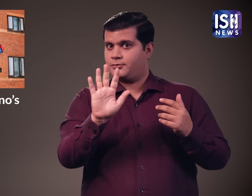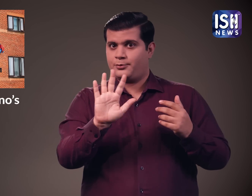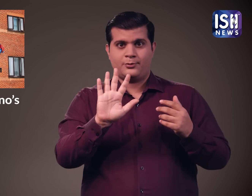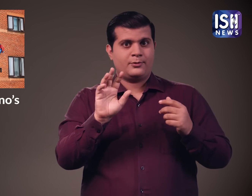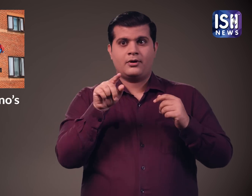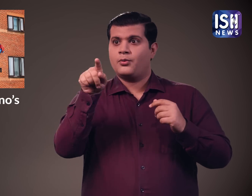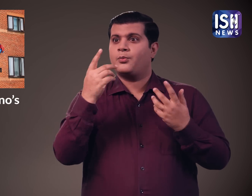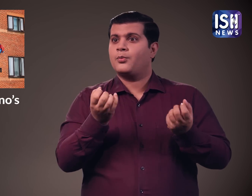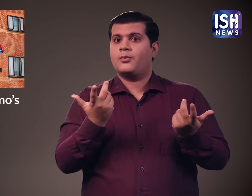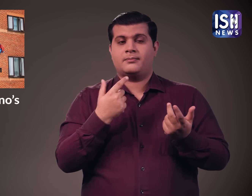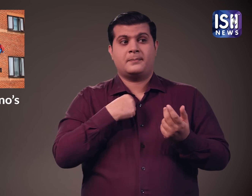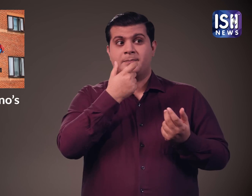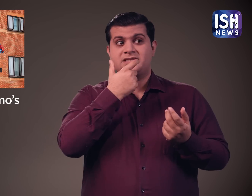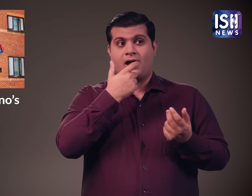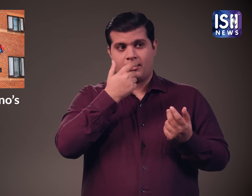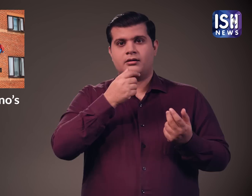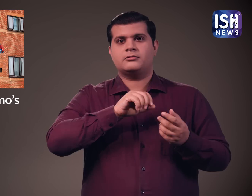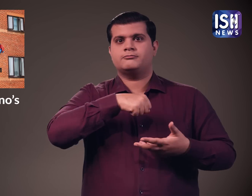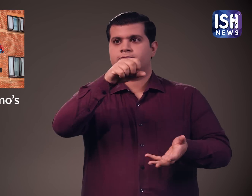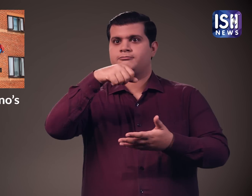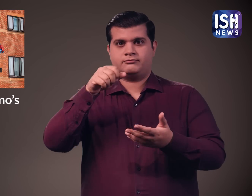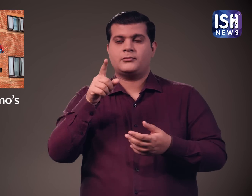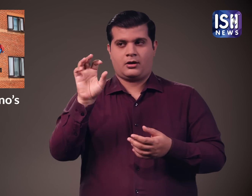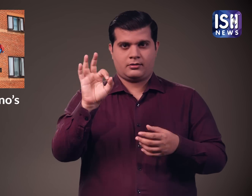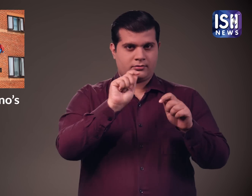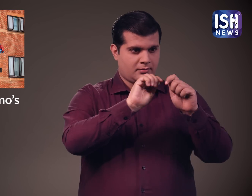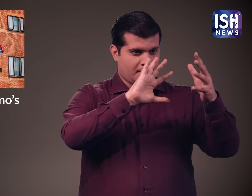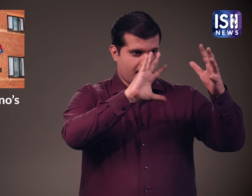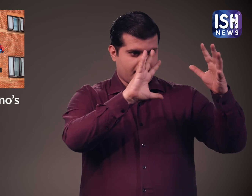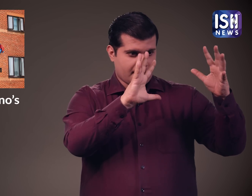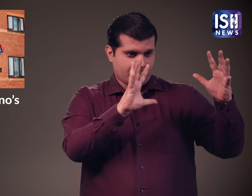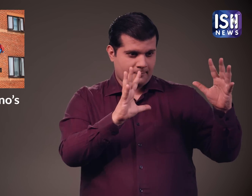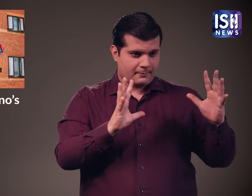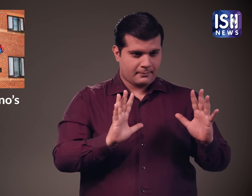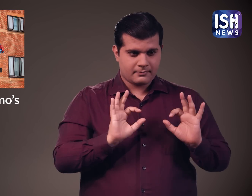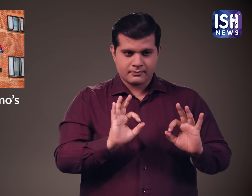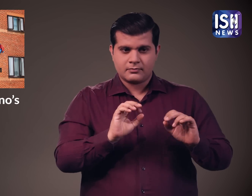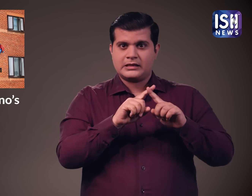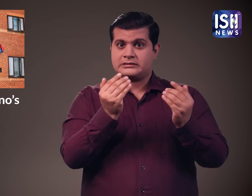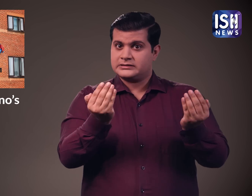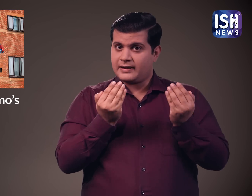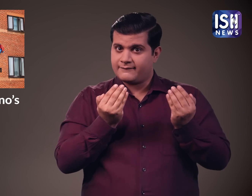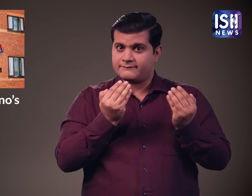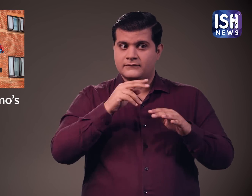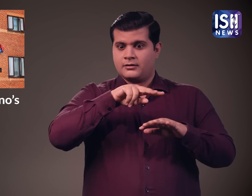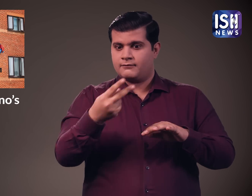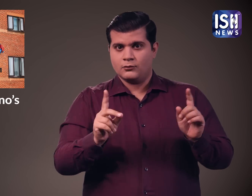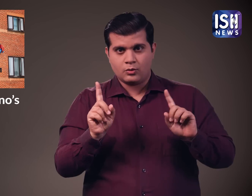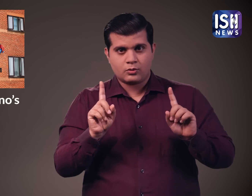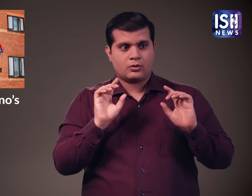delivery agent की सुरक्षा सुनस्चित करने के लिए इसे बनाया गया है और विशेश तक्नीक शामिल की गई है जो पीजा को